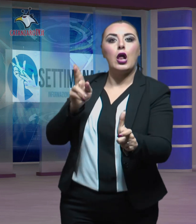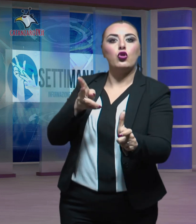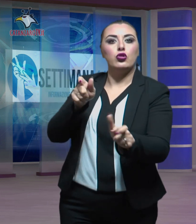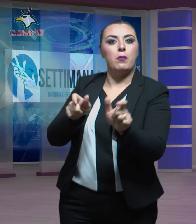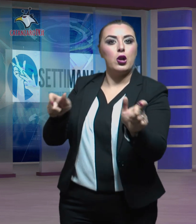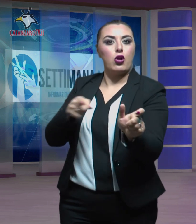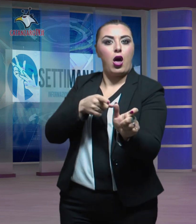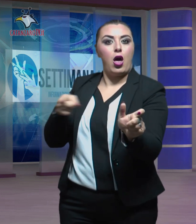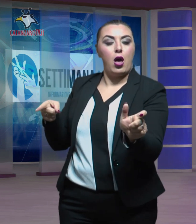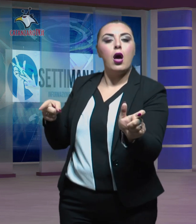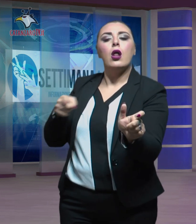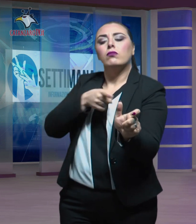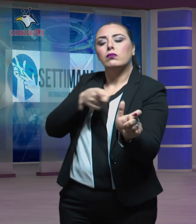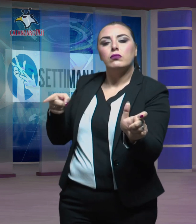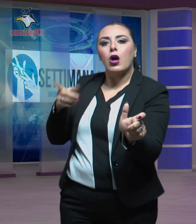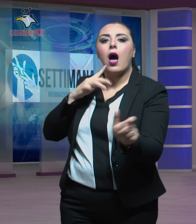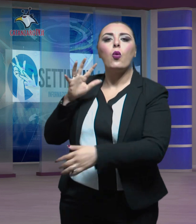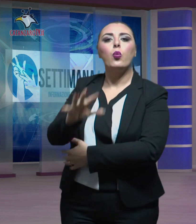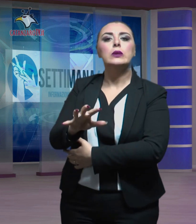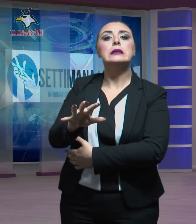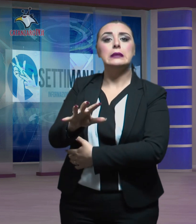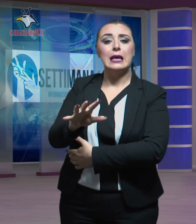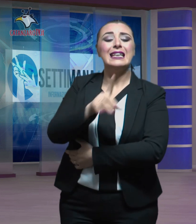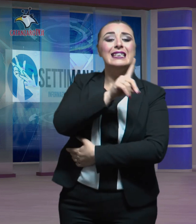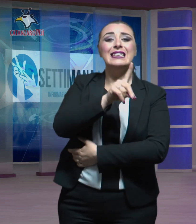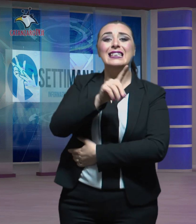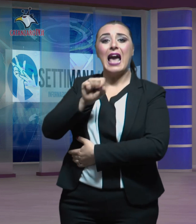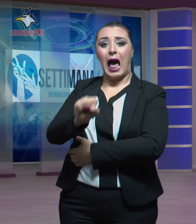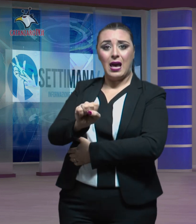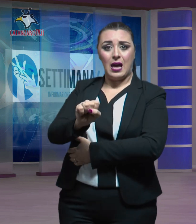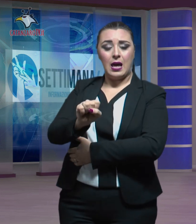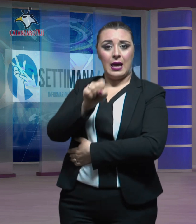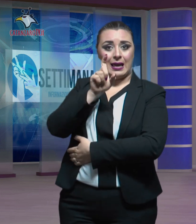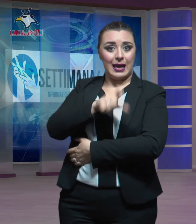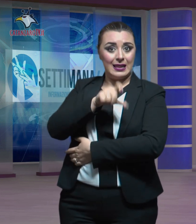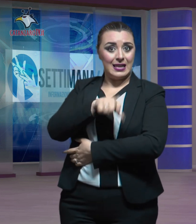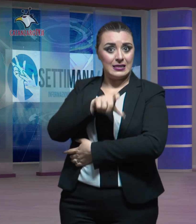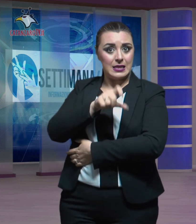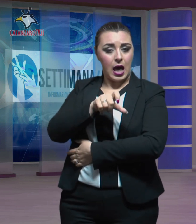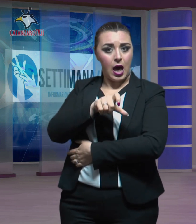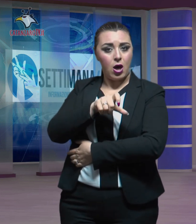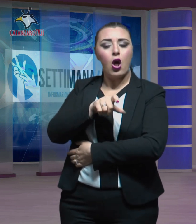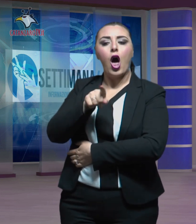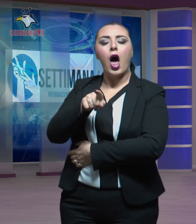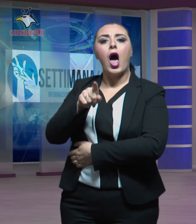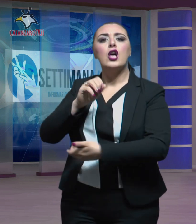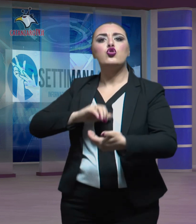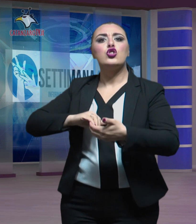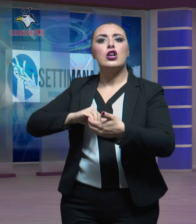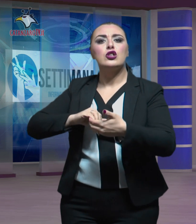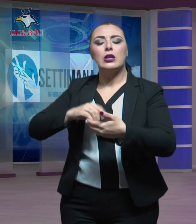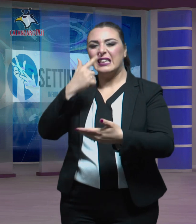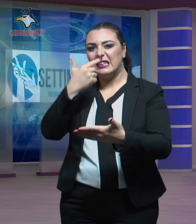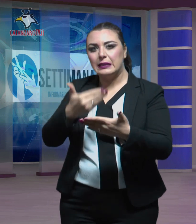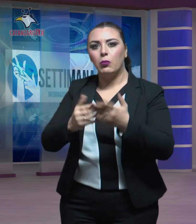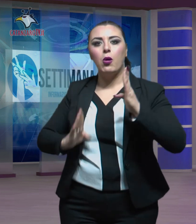i soggetti sono accusati dalla DDA di Catanzaro di associazione di